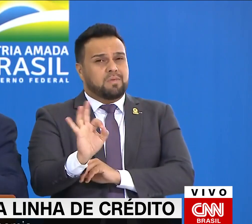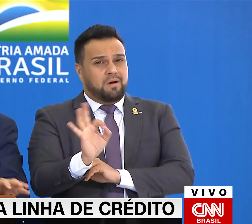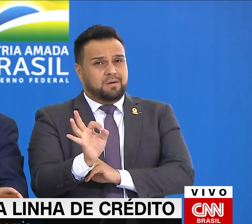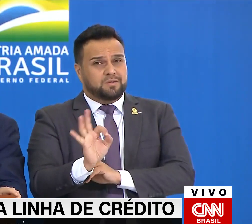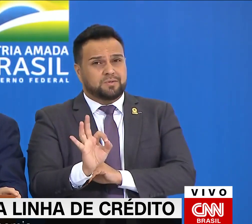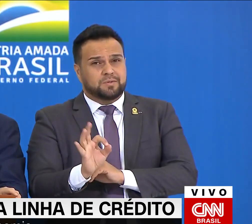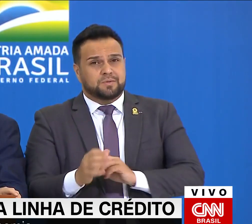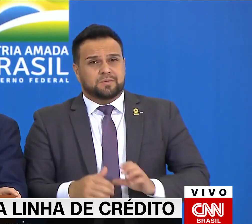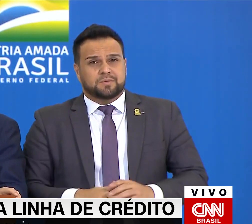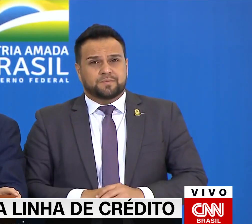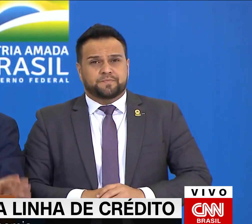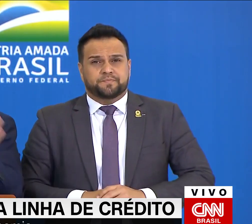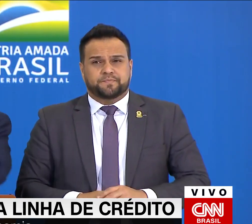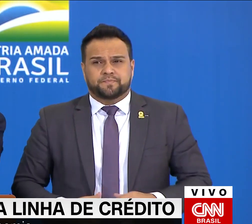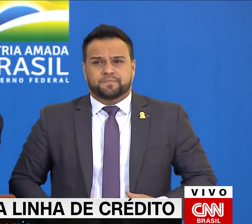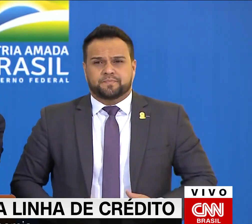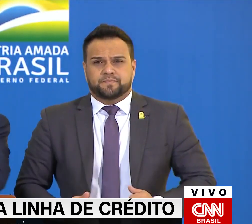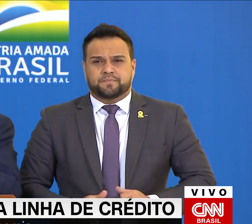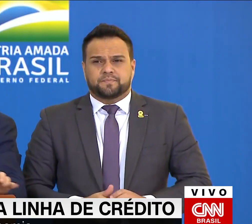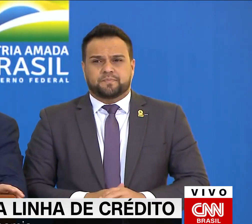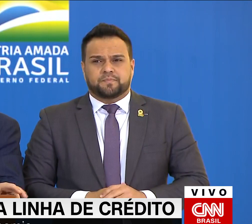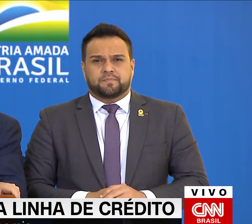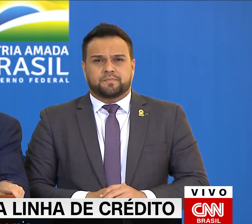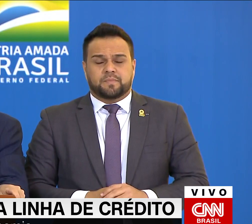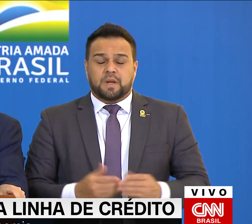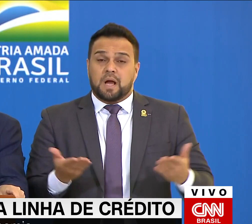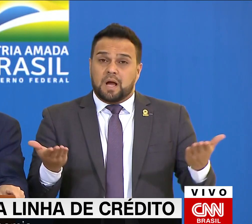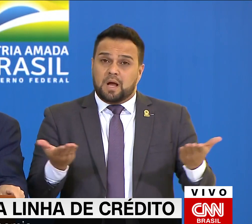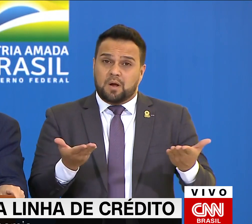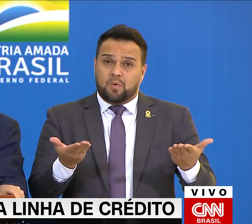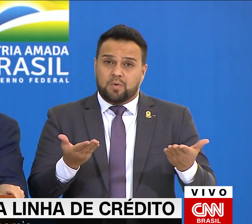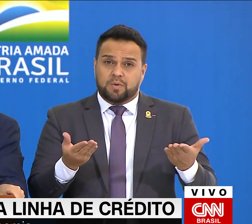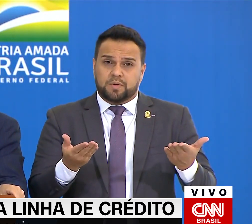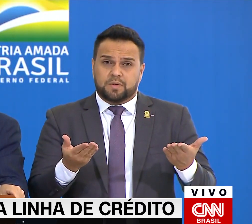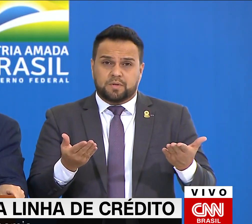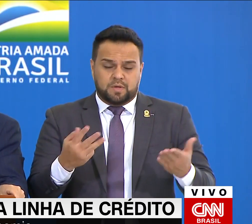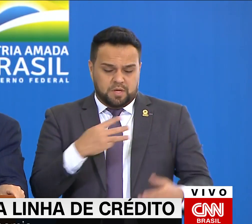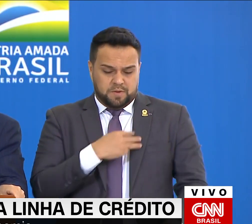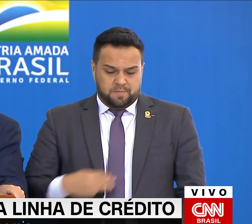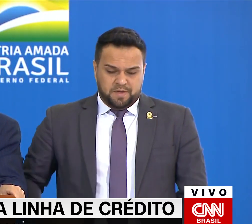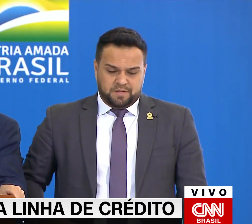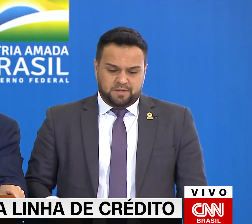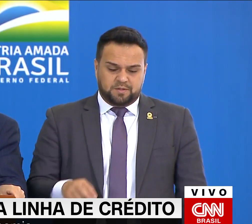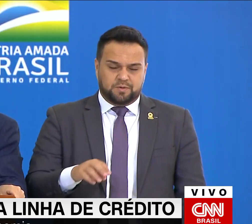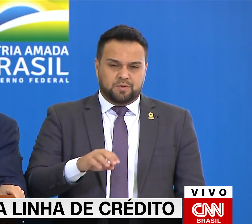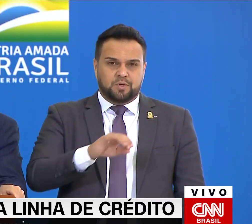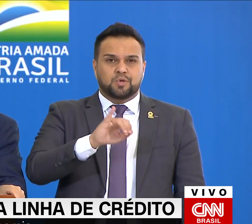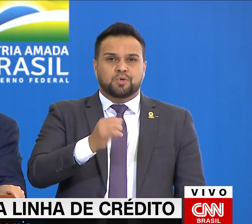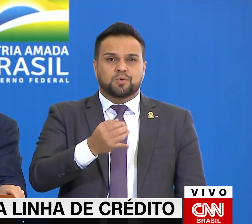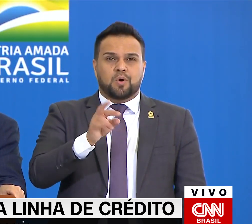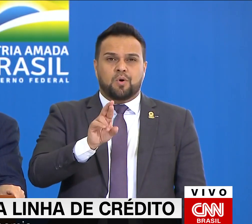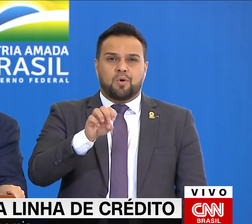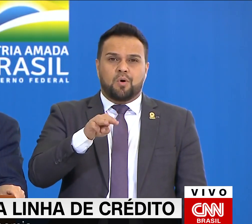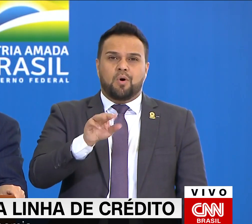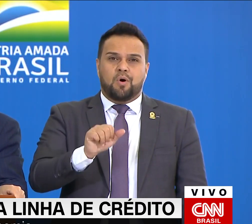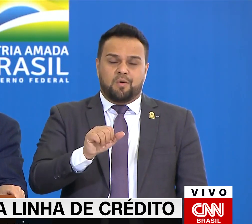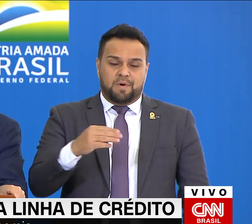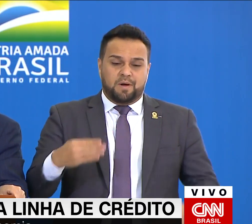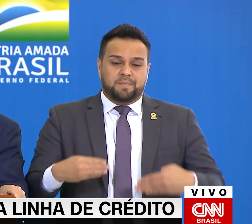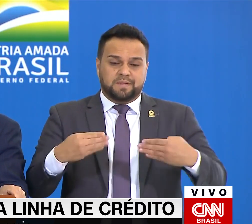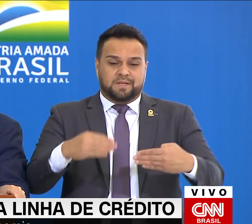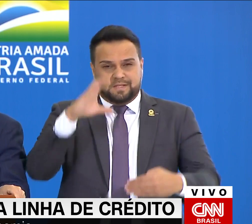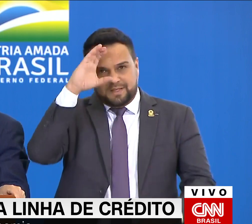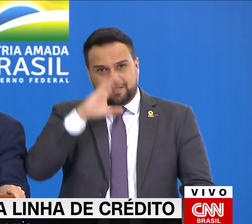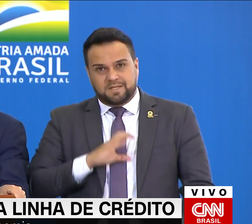Isso quanto ao emprego. Agora, a renda. O ministro Juan Roma, com o desafio, pedido do presidente,